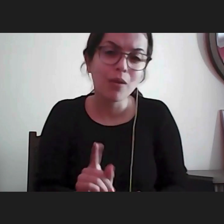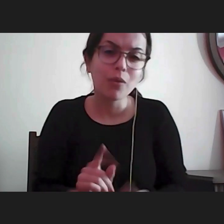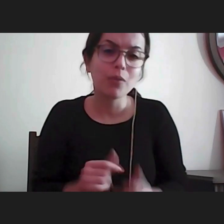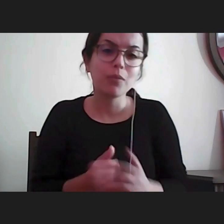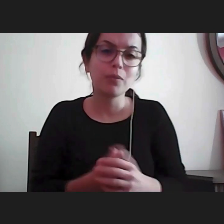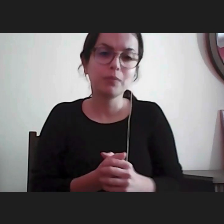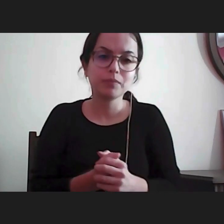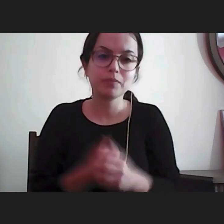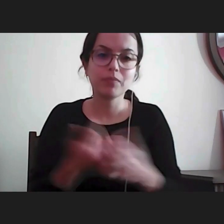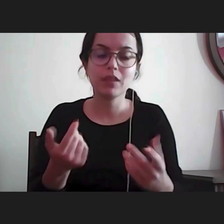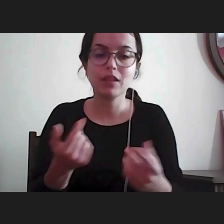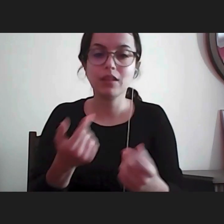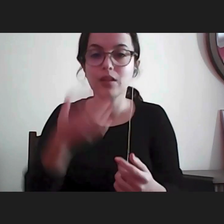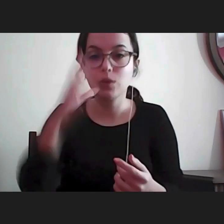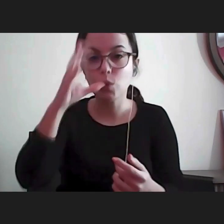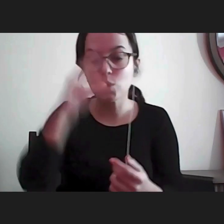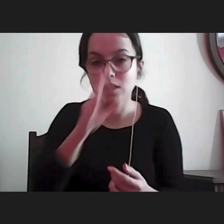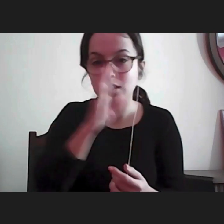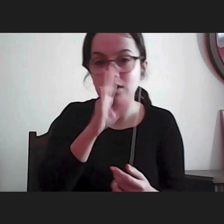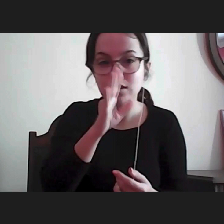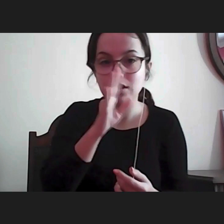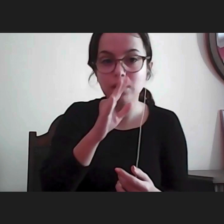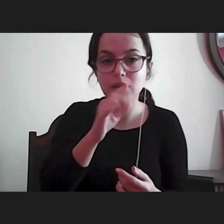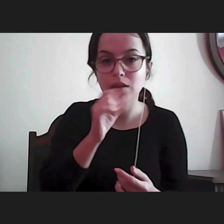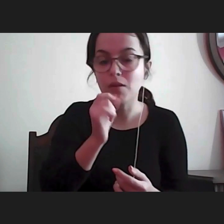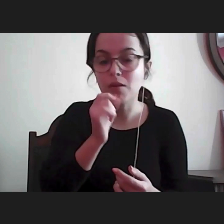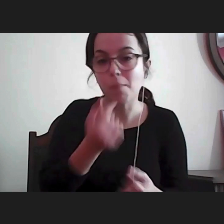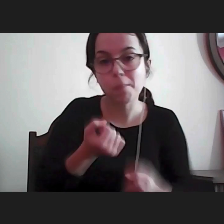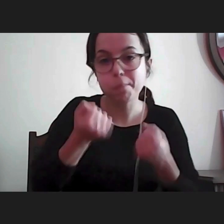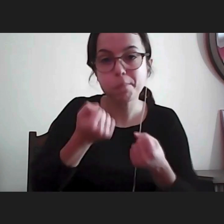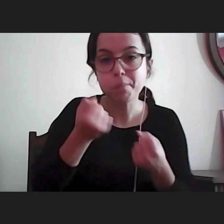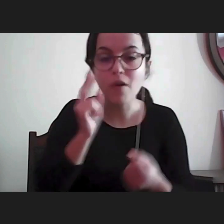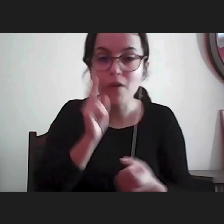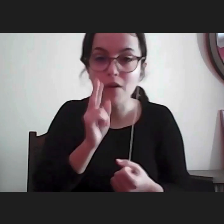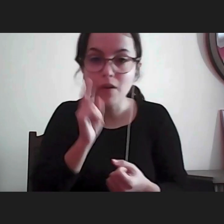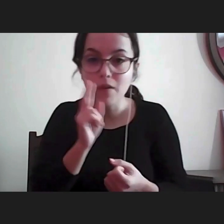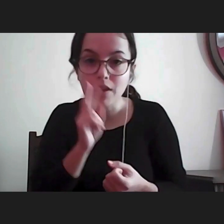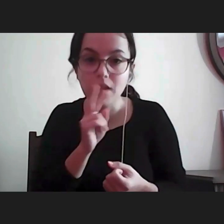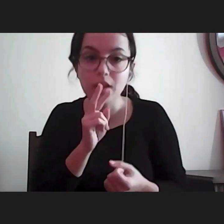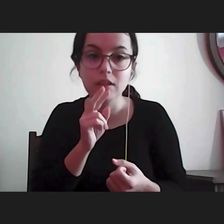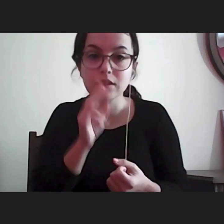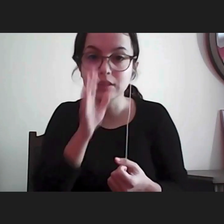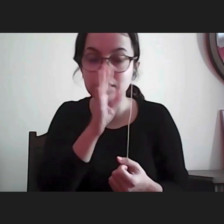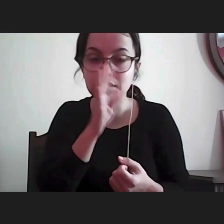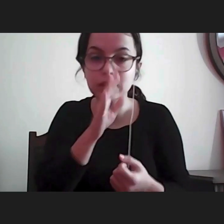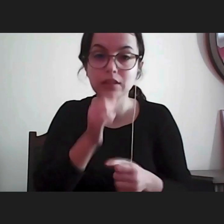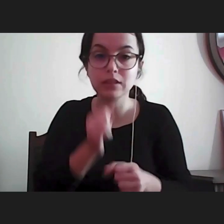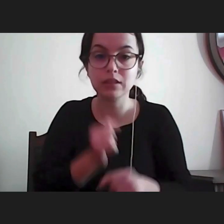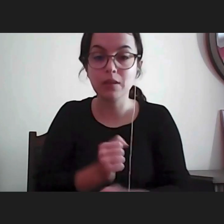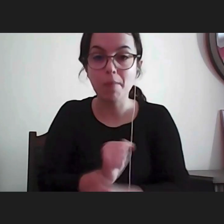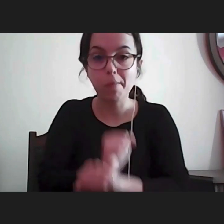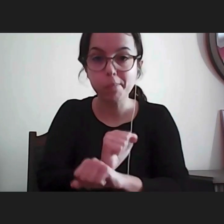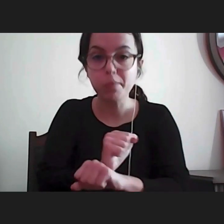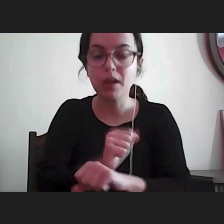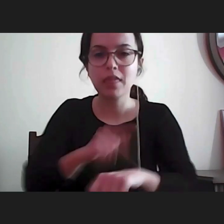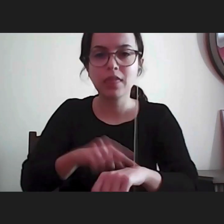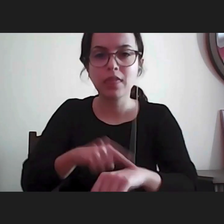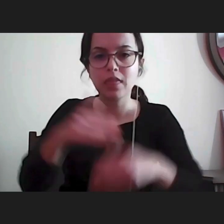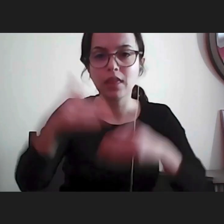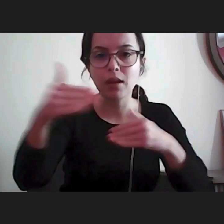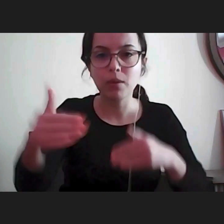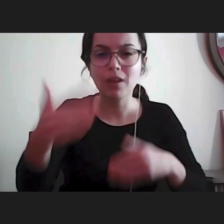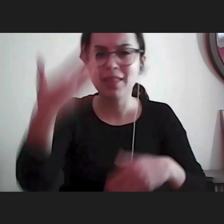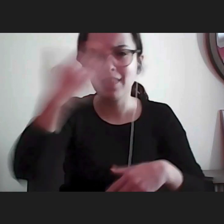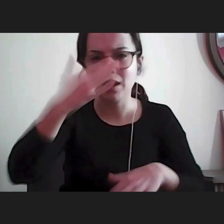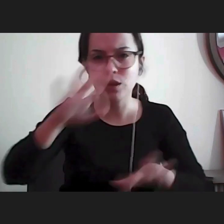10 dias não se sabia se tinha havido ou não não era possível saber se tinha havido ou não contenção durante quanto tempo em quantos dias em que